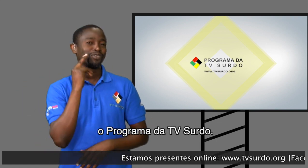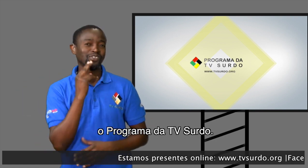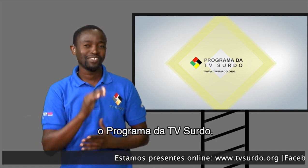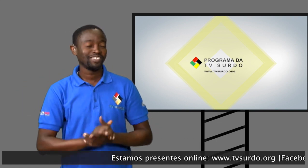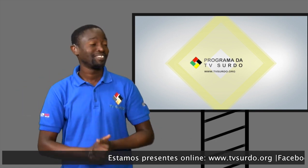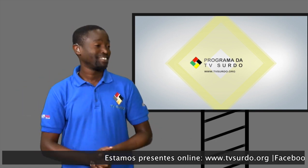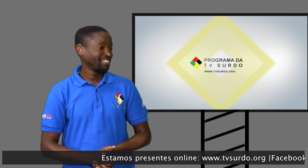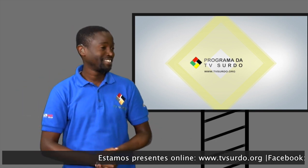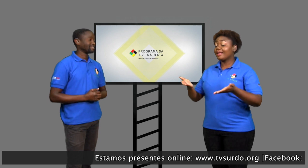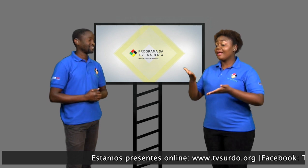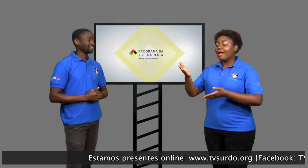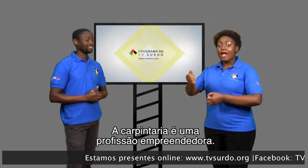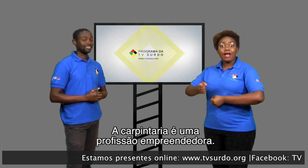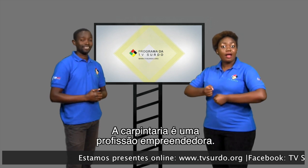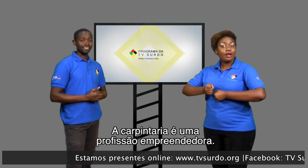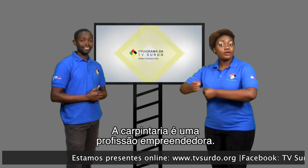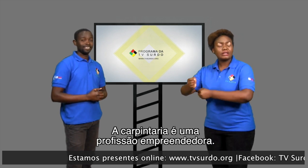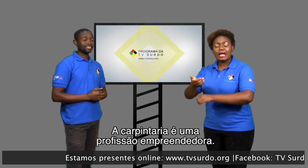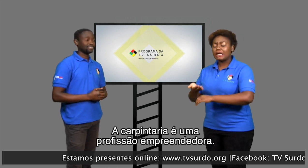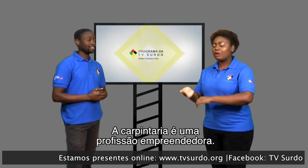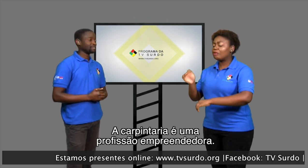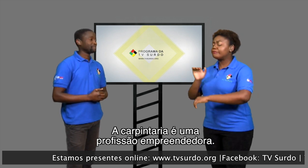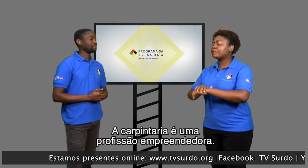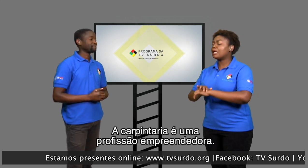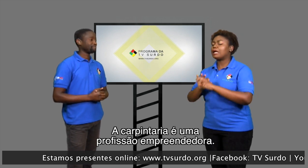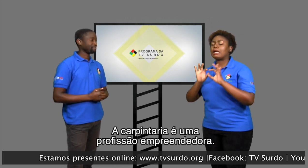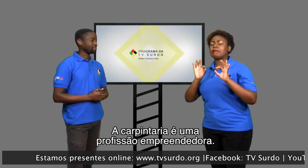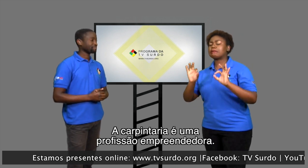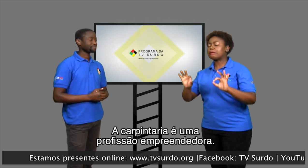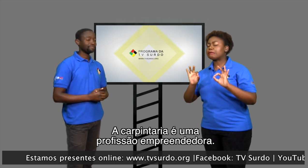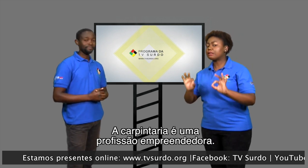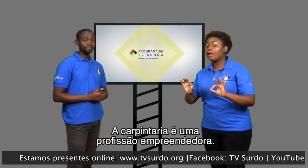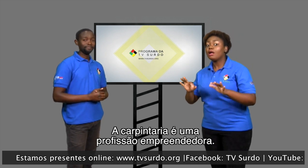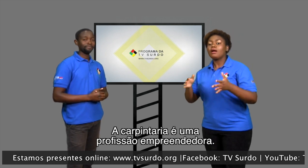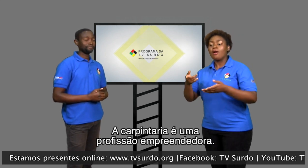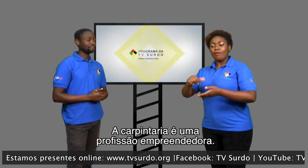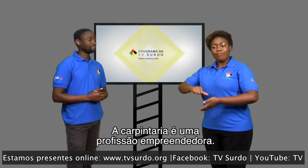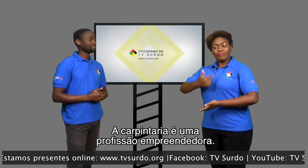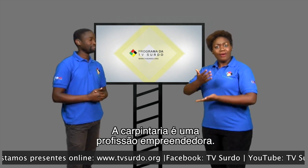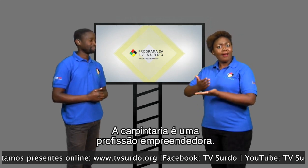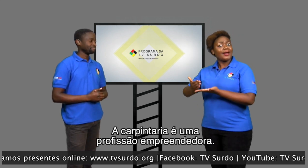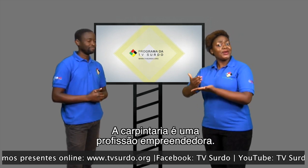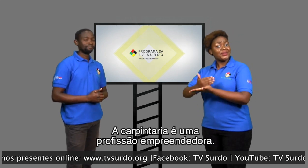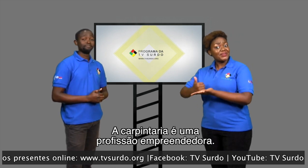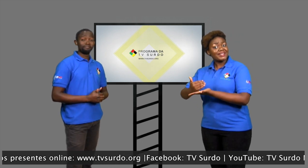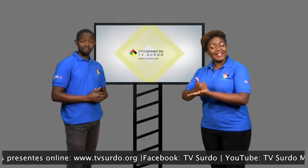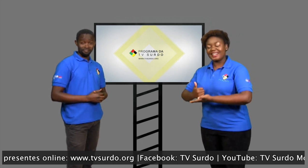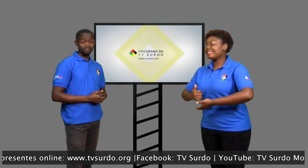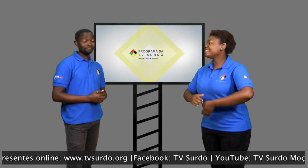Surdo A carpintaria é uma profissão empreendedora